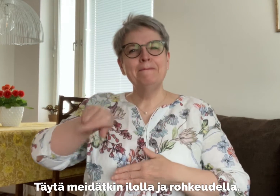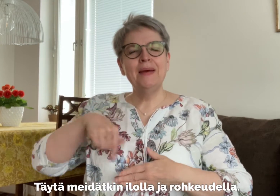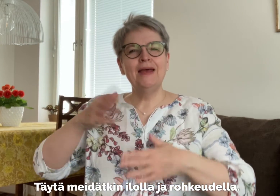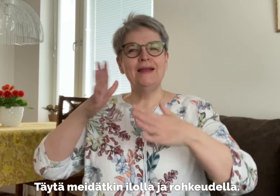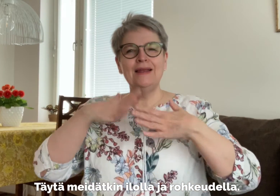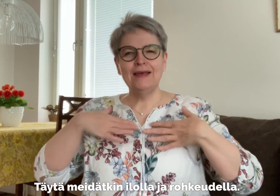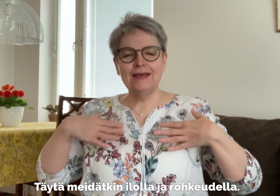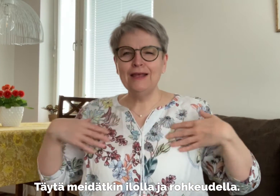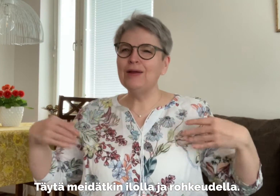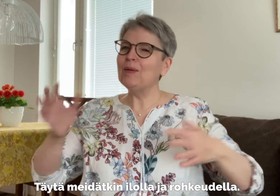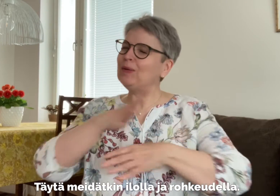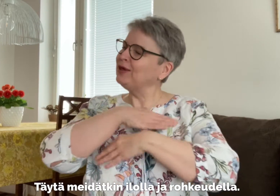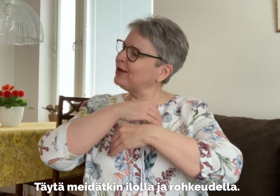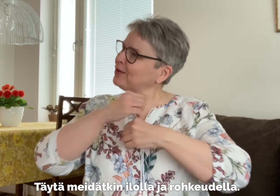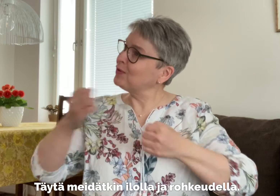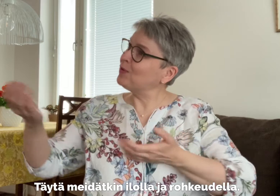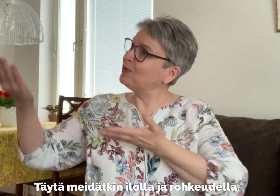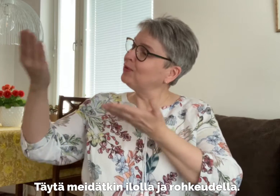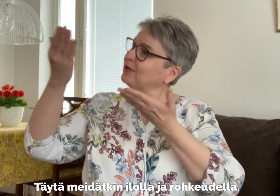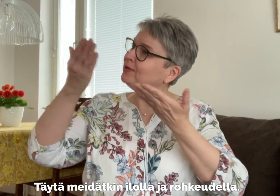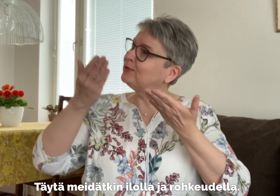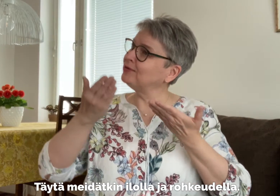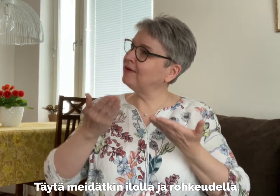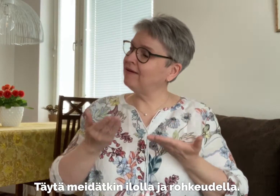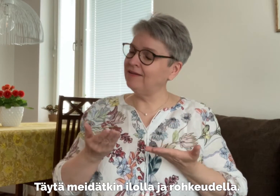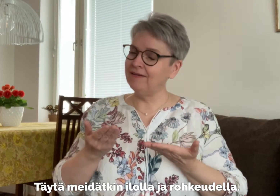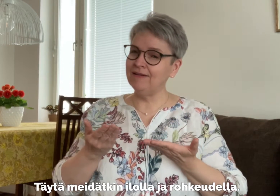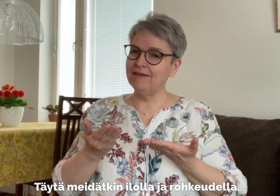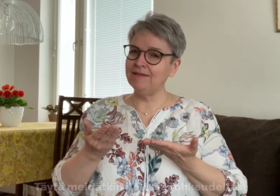Täytä meidätkin ilolla ja rohkeudella.